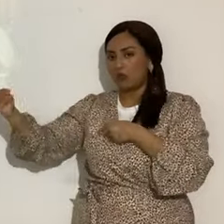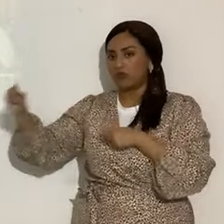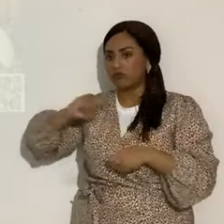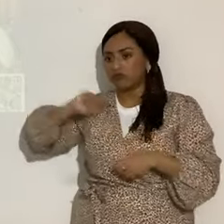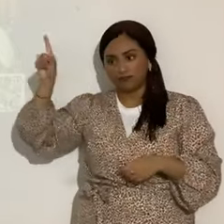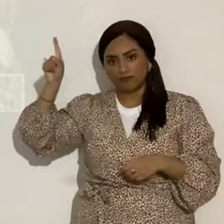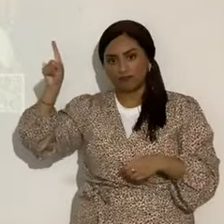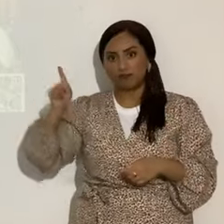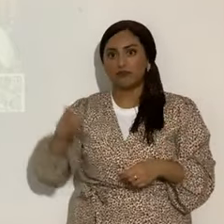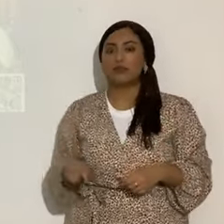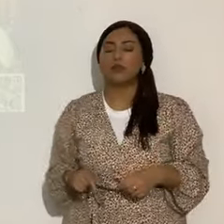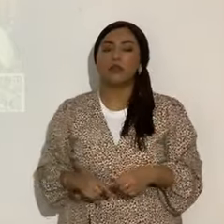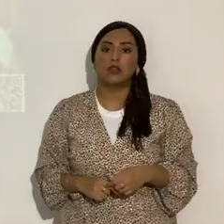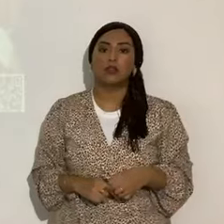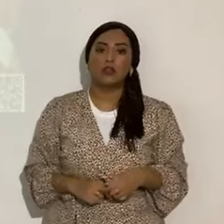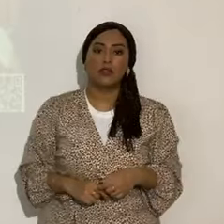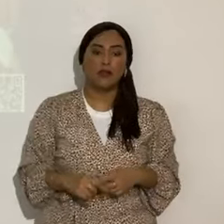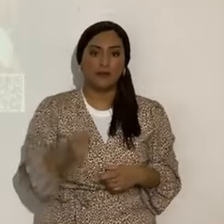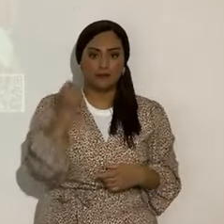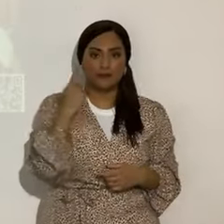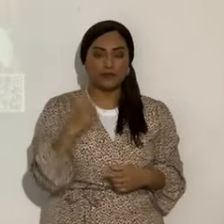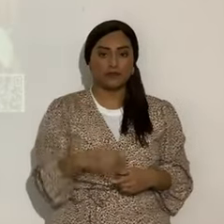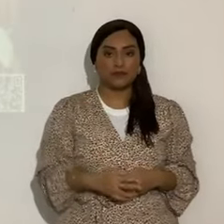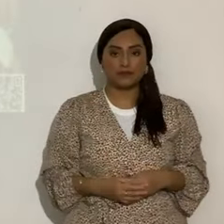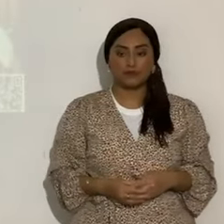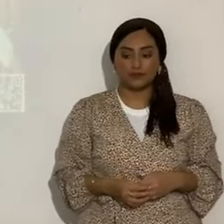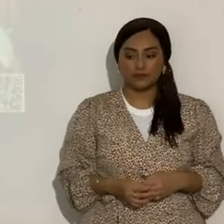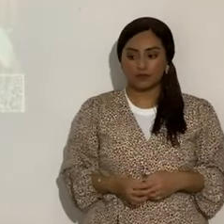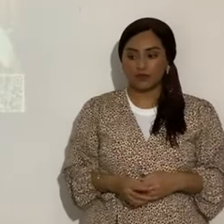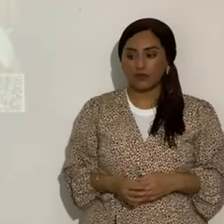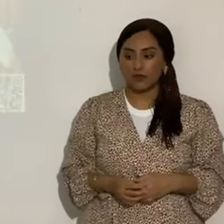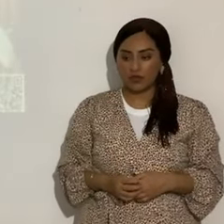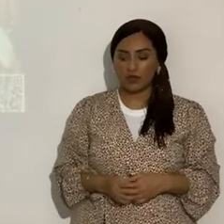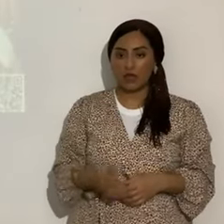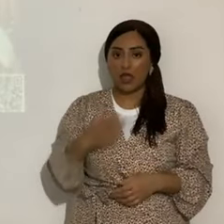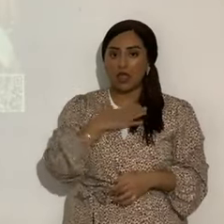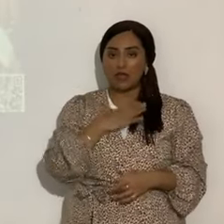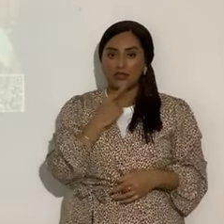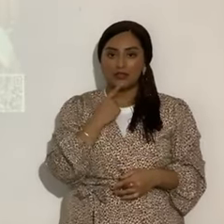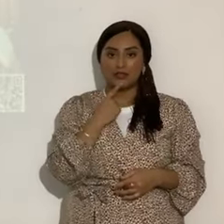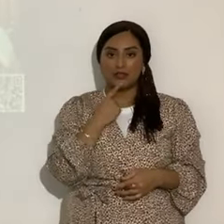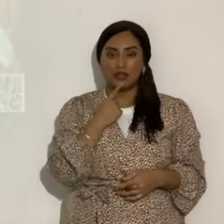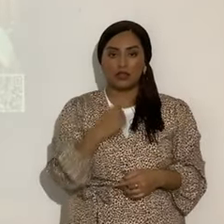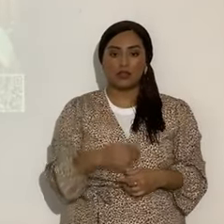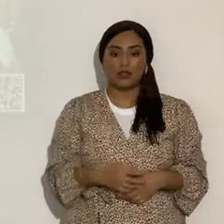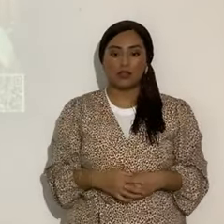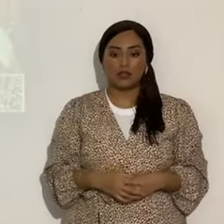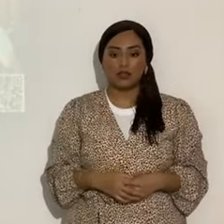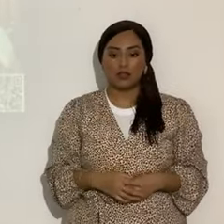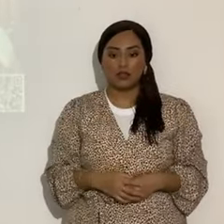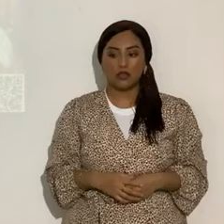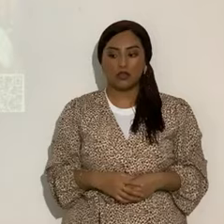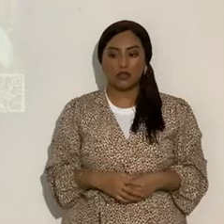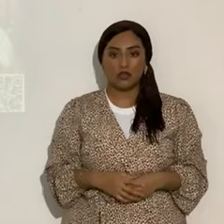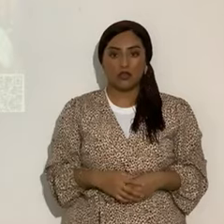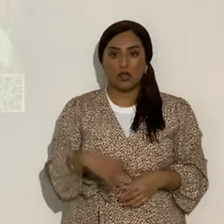¿Sí? Para que se vaya quedando claro. ¿Sí? Yo diría así como una manera de resumen de esto. Los perros